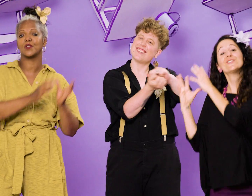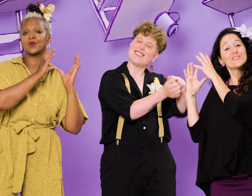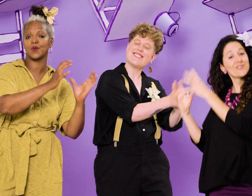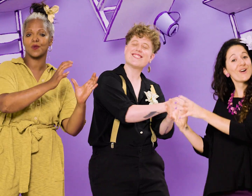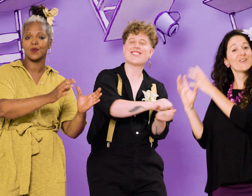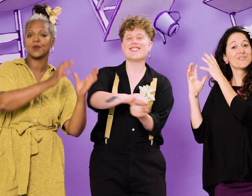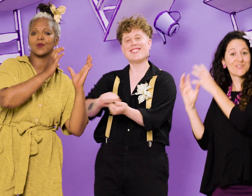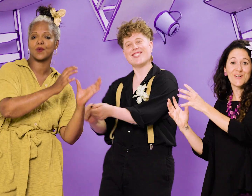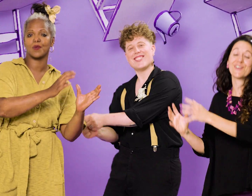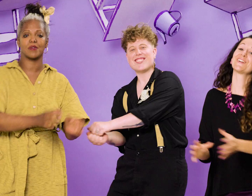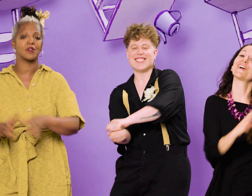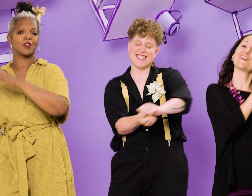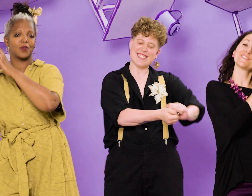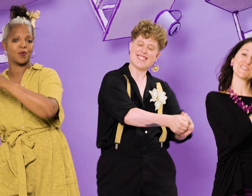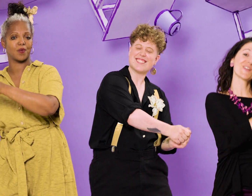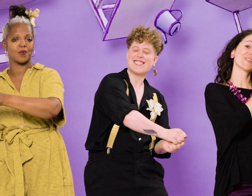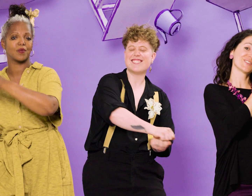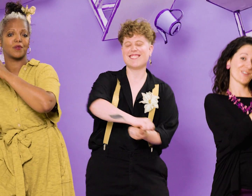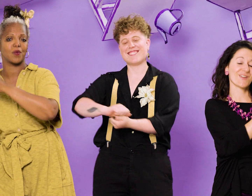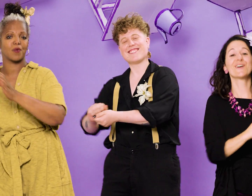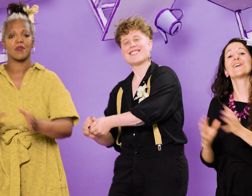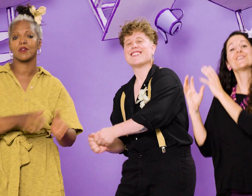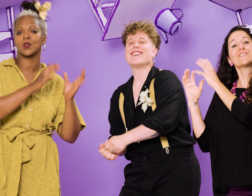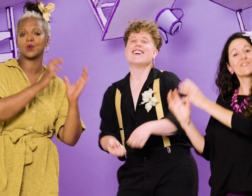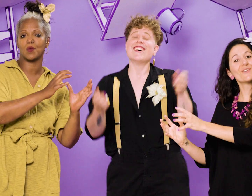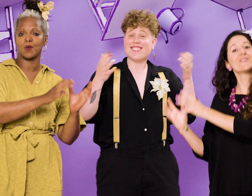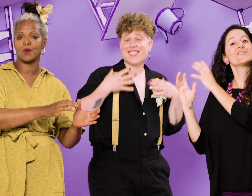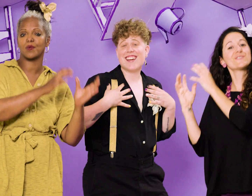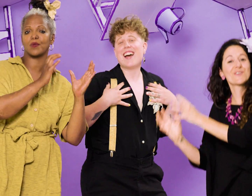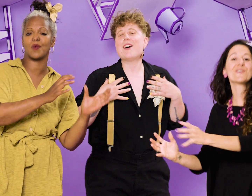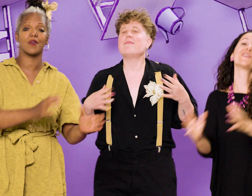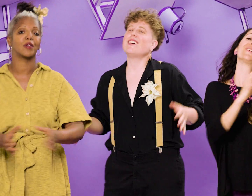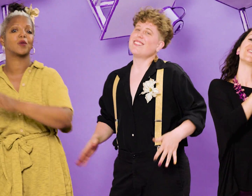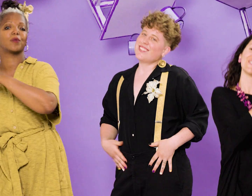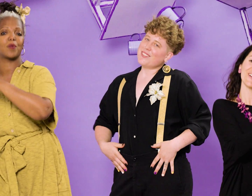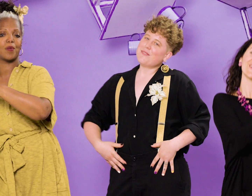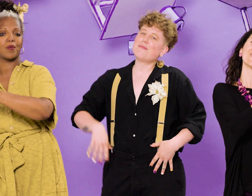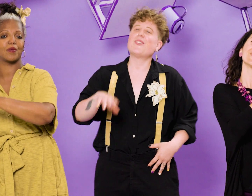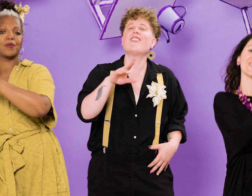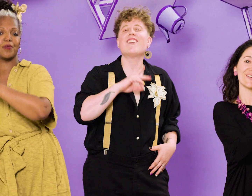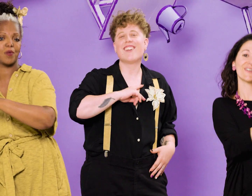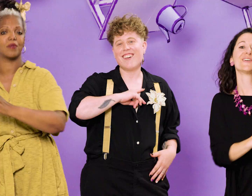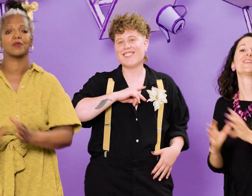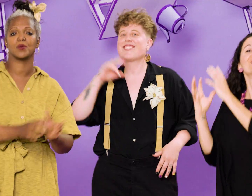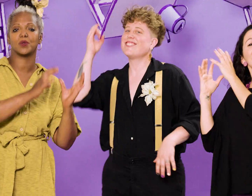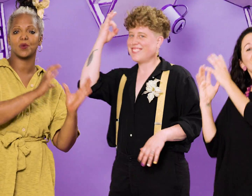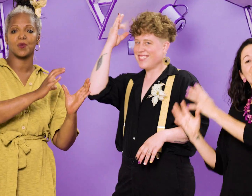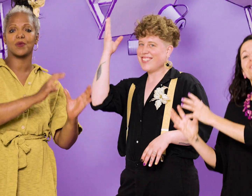comme je'entends noix de coco est un fruit, je me